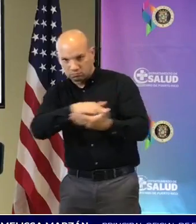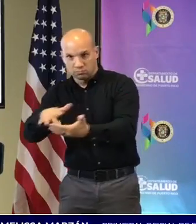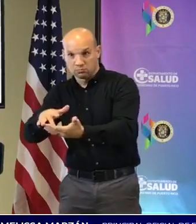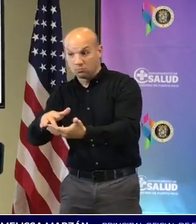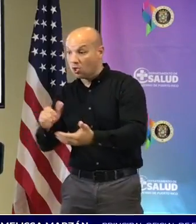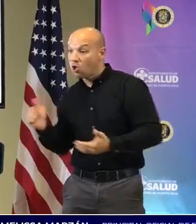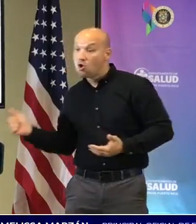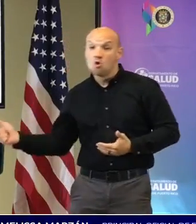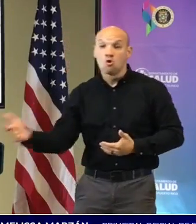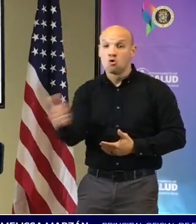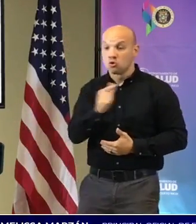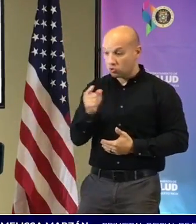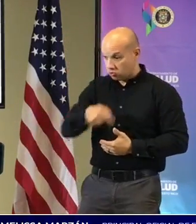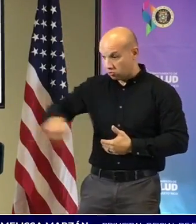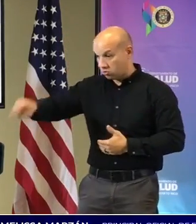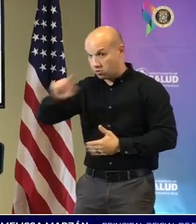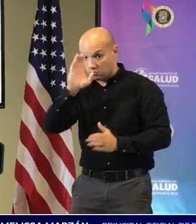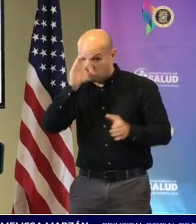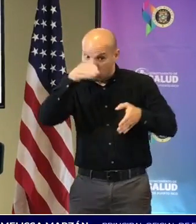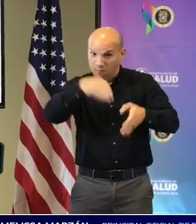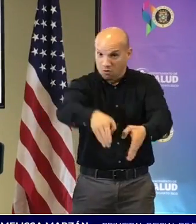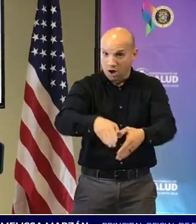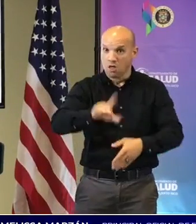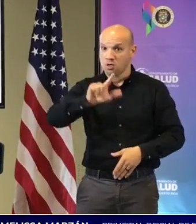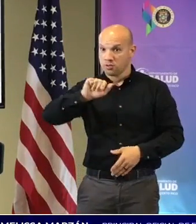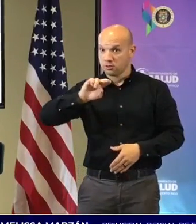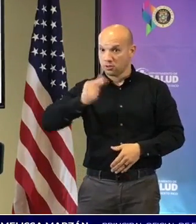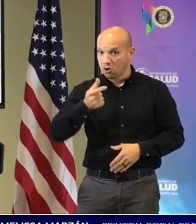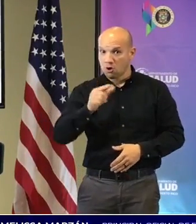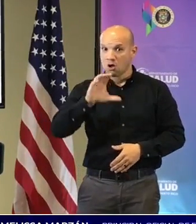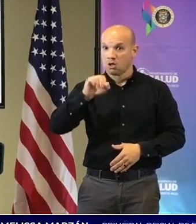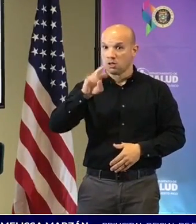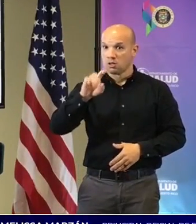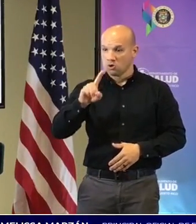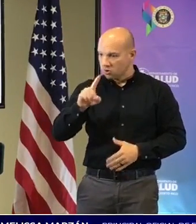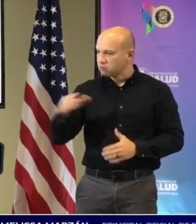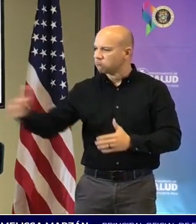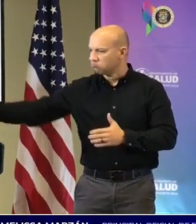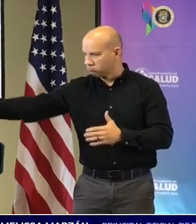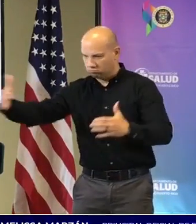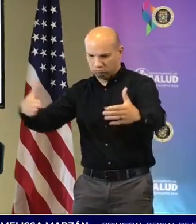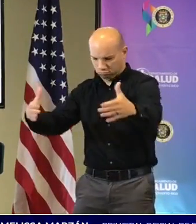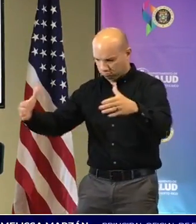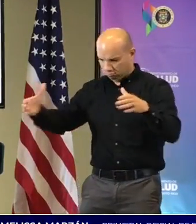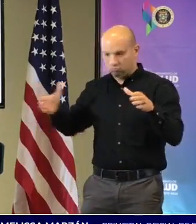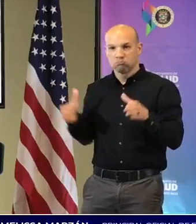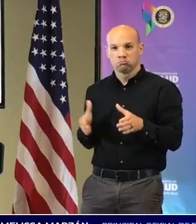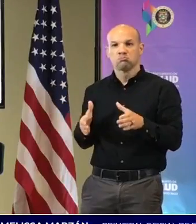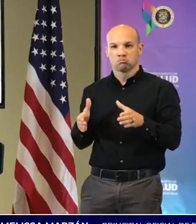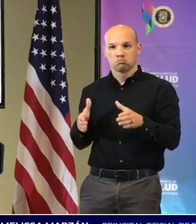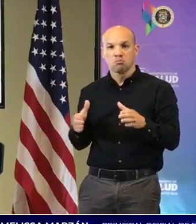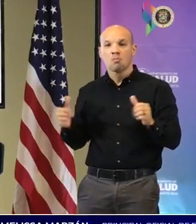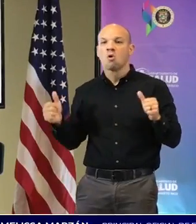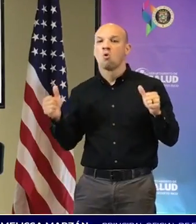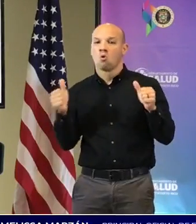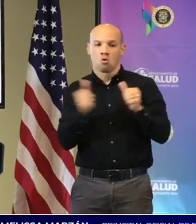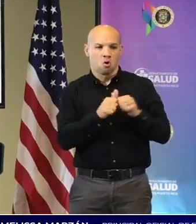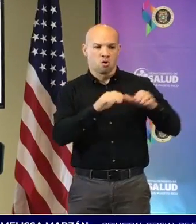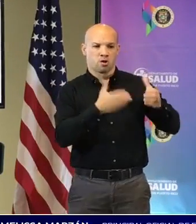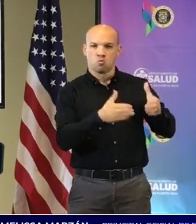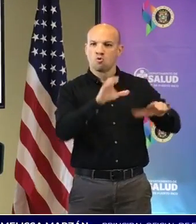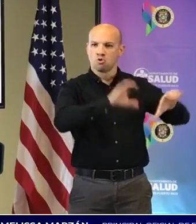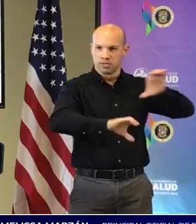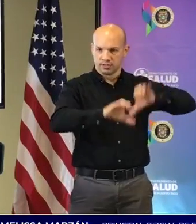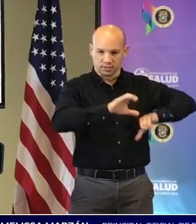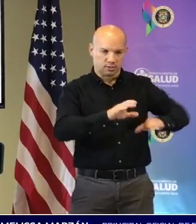que estén trabajando con los asuntos de Long COVID. Entre ellos está la colaboración con el Fideicomiso de Ciencias que aquí está el